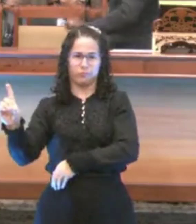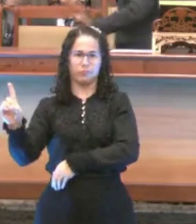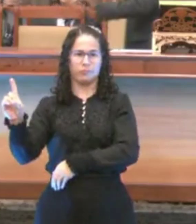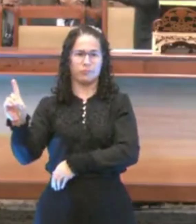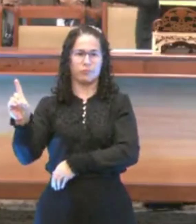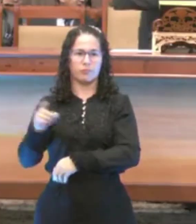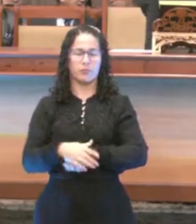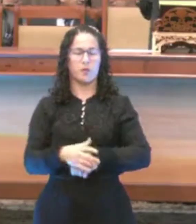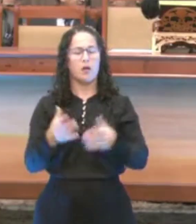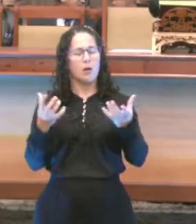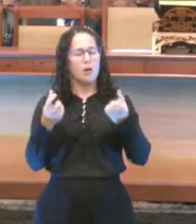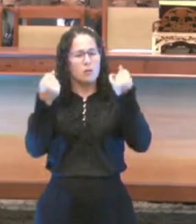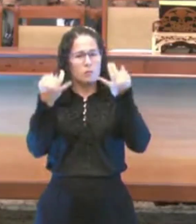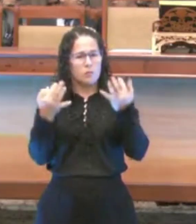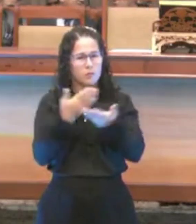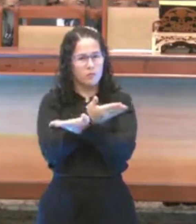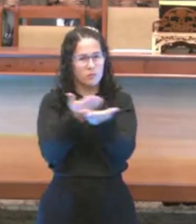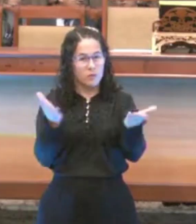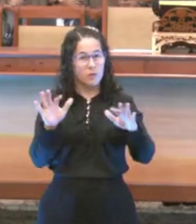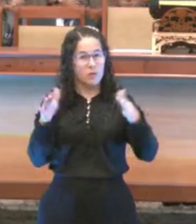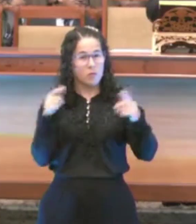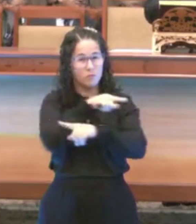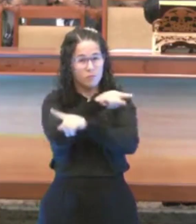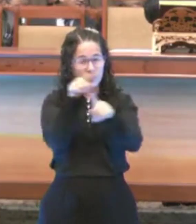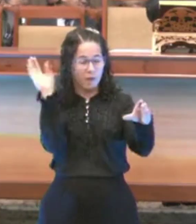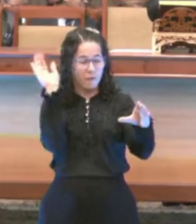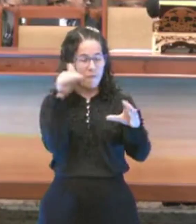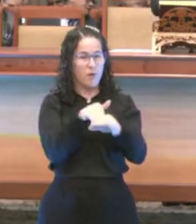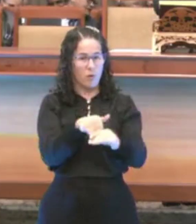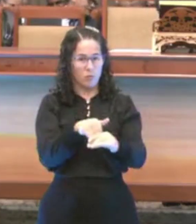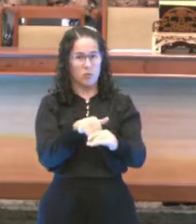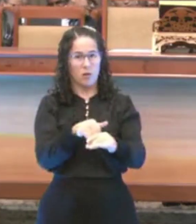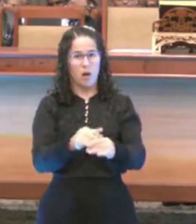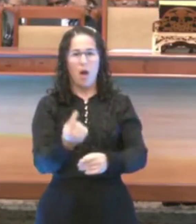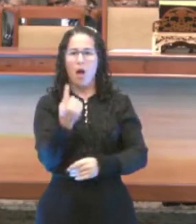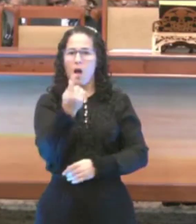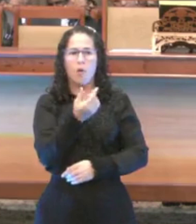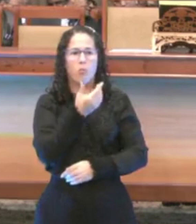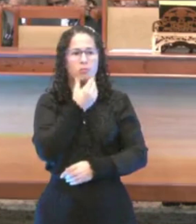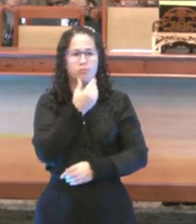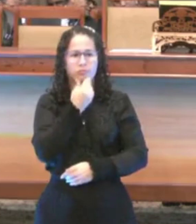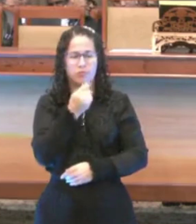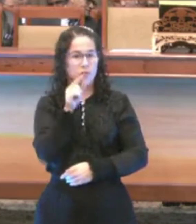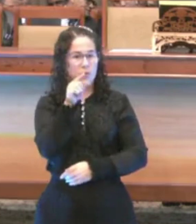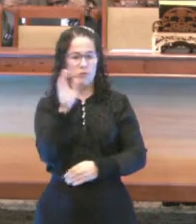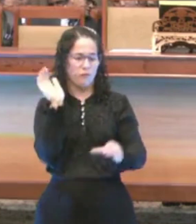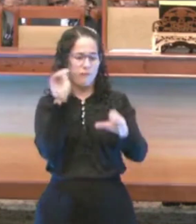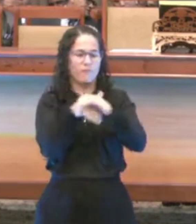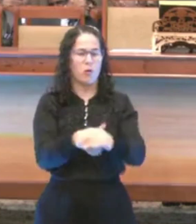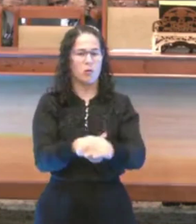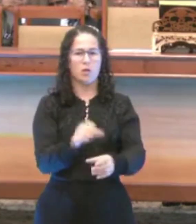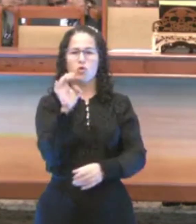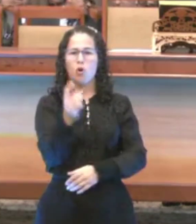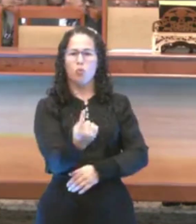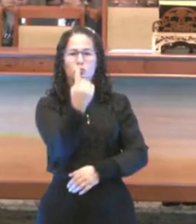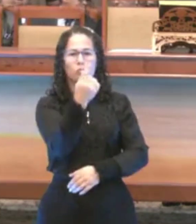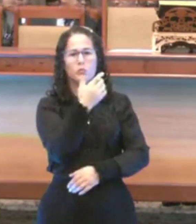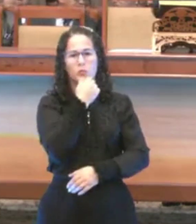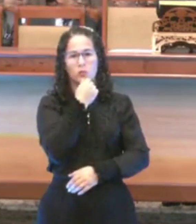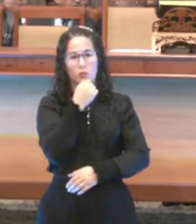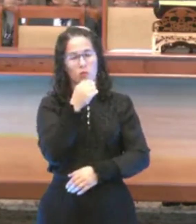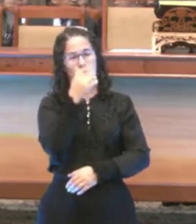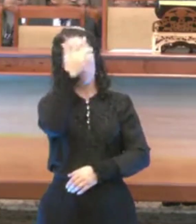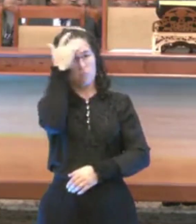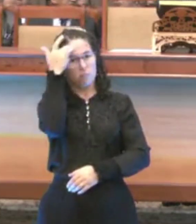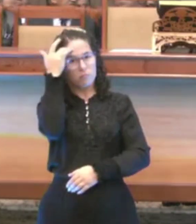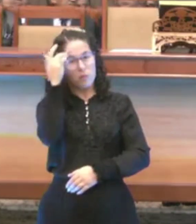Eu só quero dizer para os irmãos que quando você vota em um candidato, você não vota no candidato. Você vota no partido.